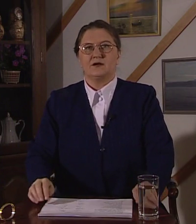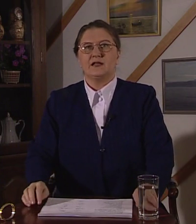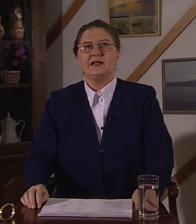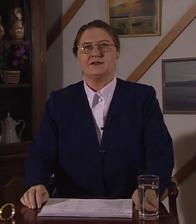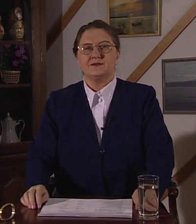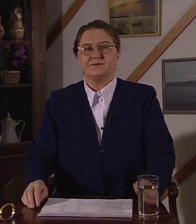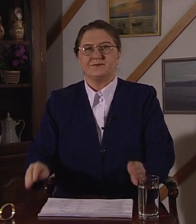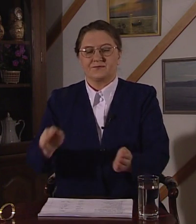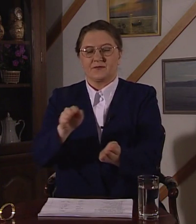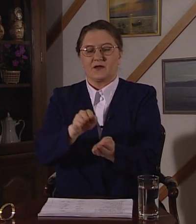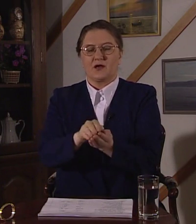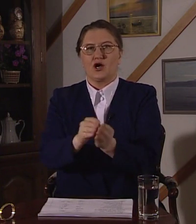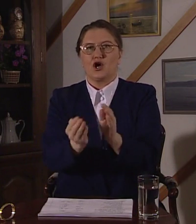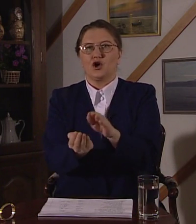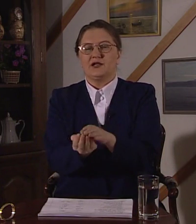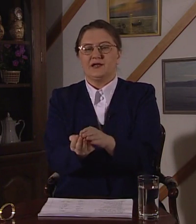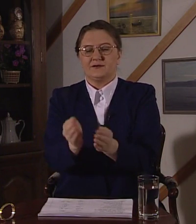Котлеты. Котлеты.